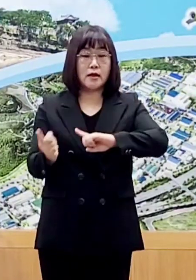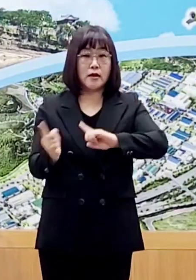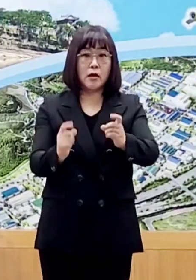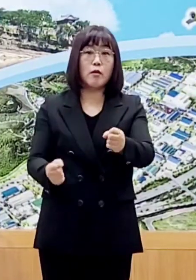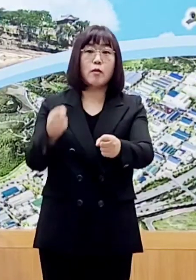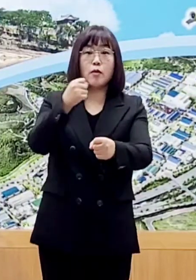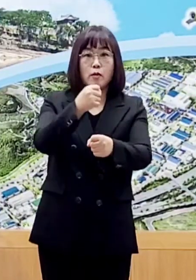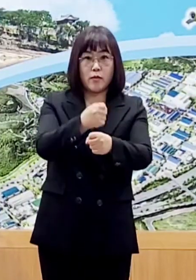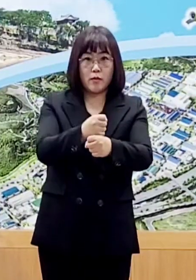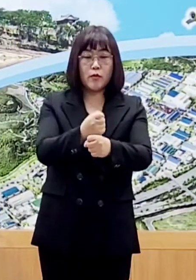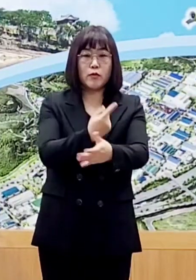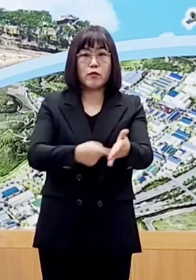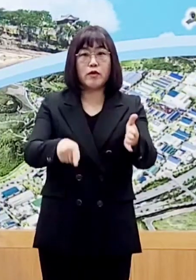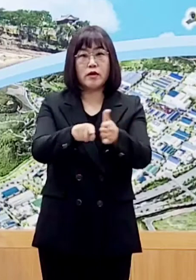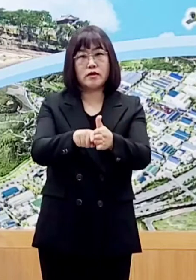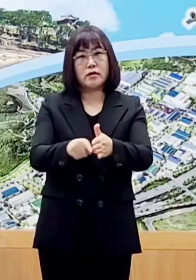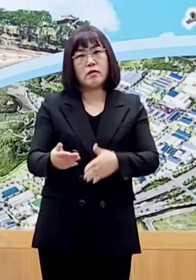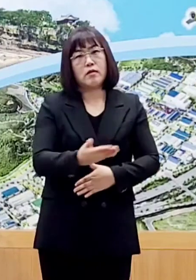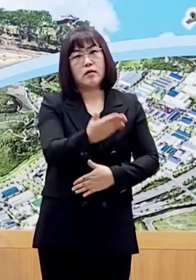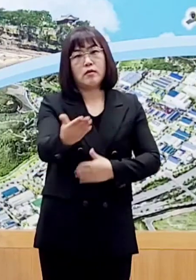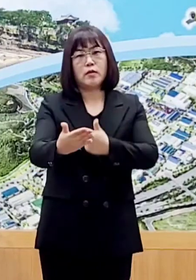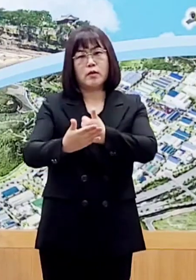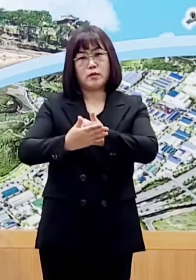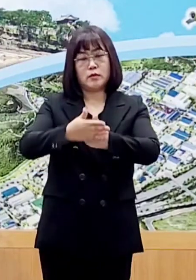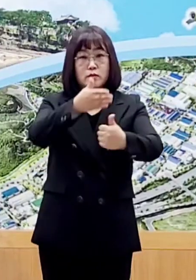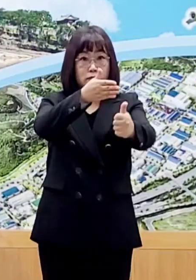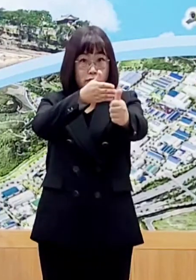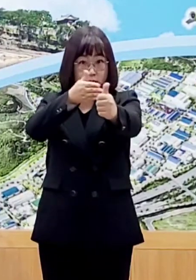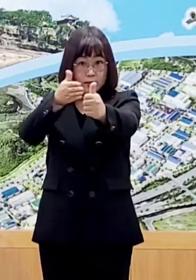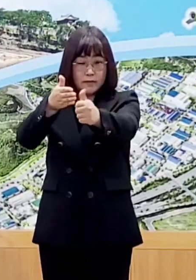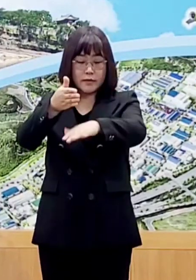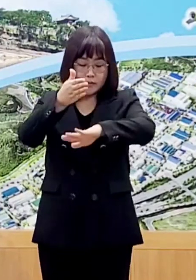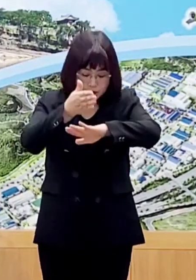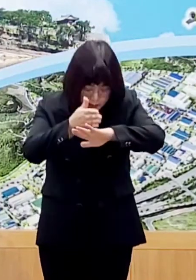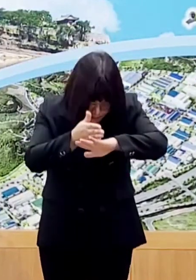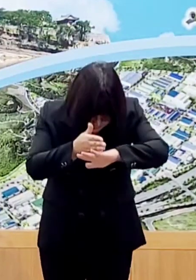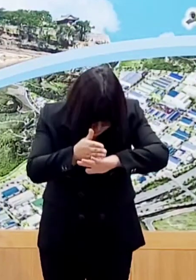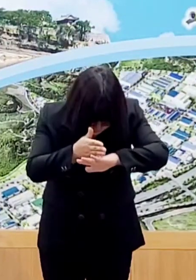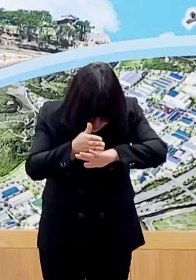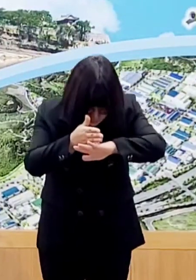있도록 적극적인 협조를 당부 드리겠습니다. 감사합니다.